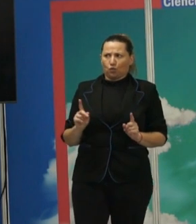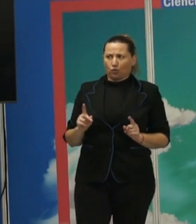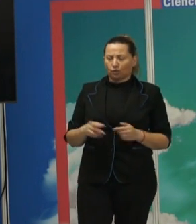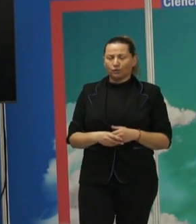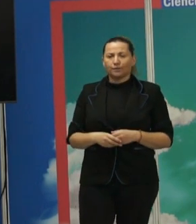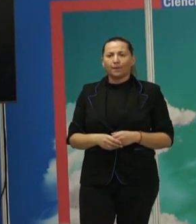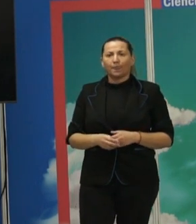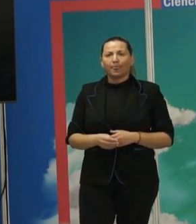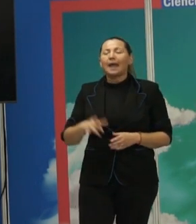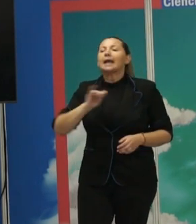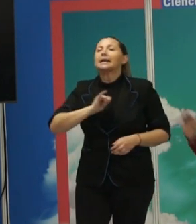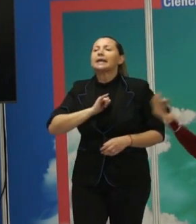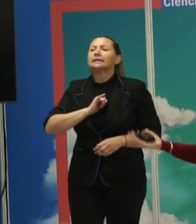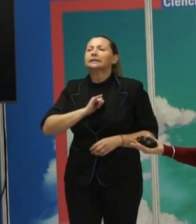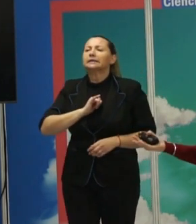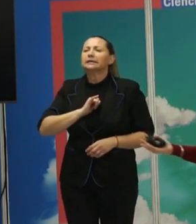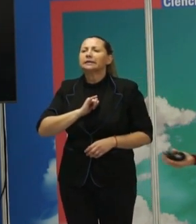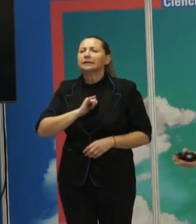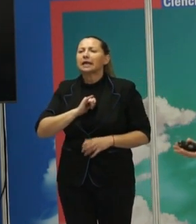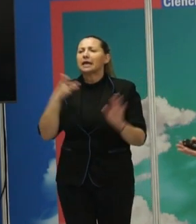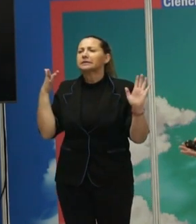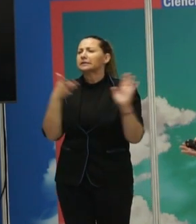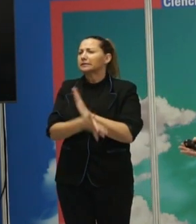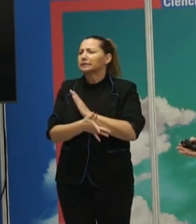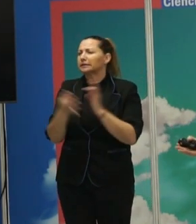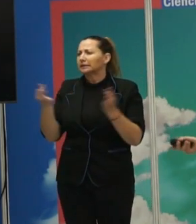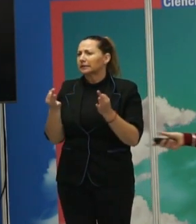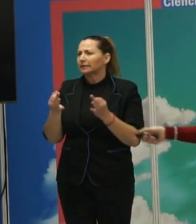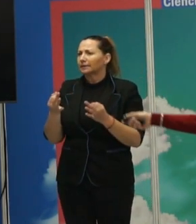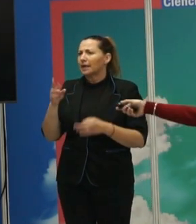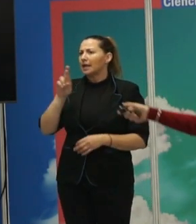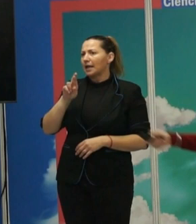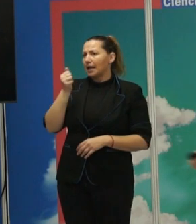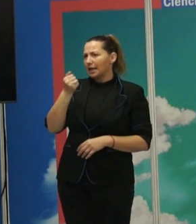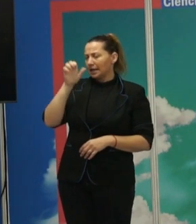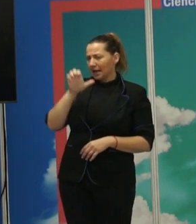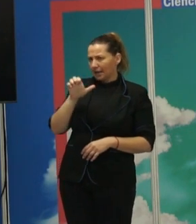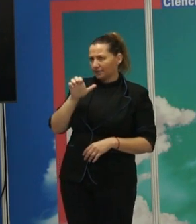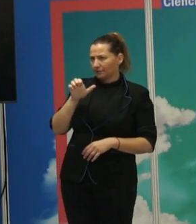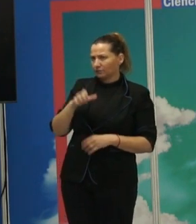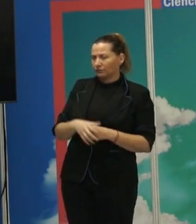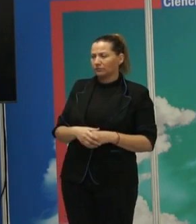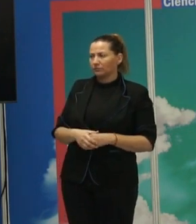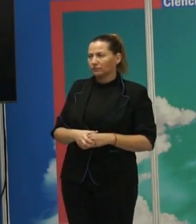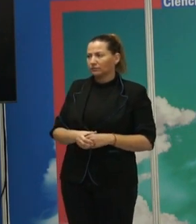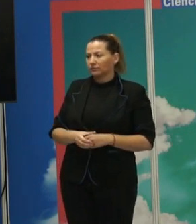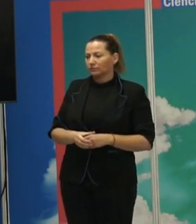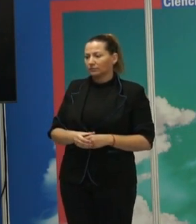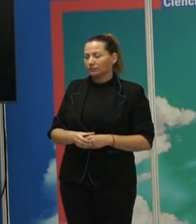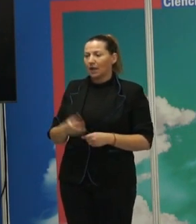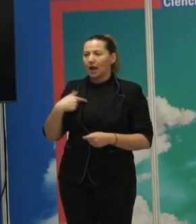¿Cómo se define la identidad? De nuevo el diccionario de la Real Academia. Pues de nuevo, tendemos